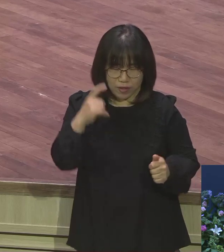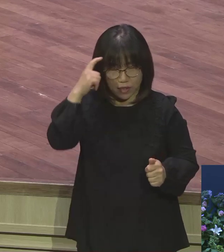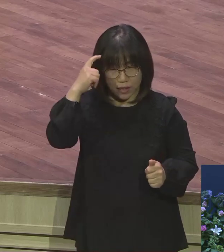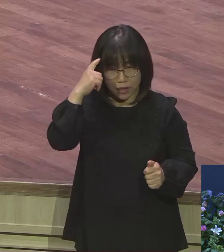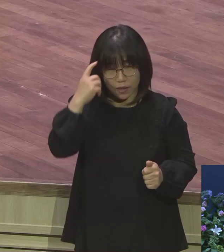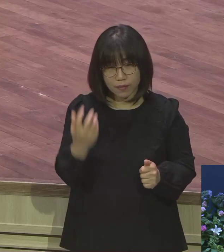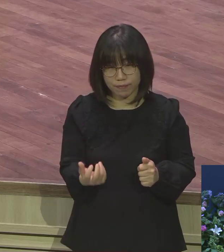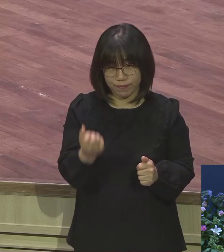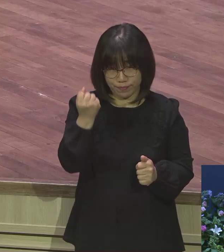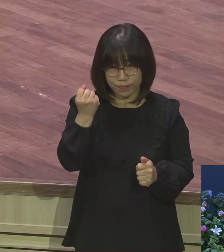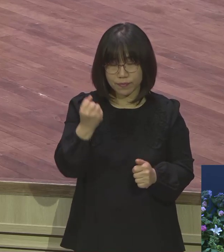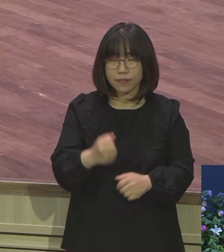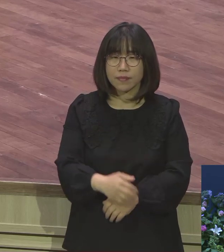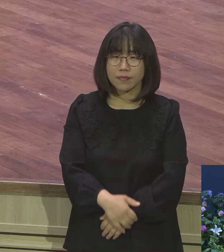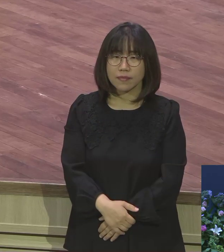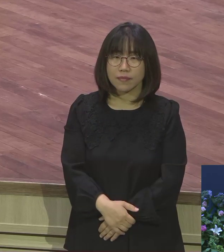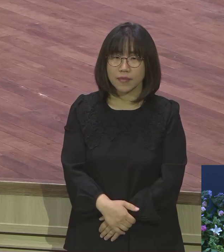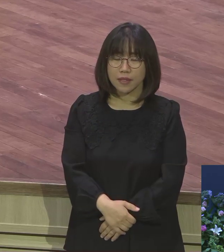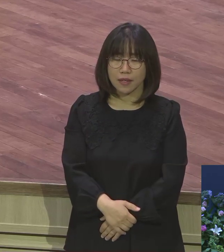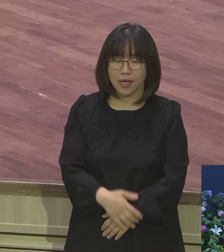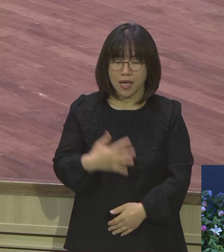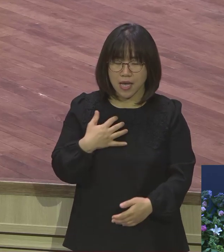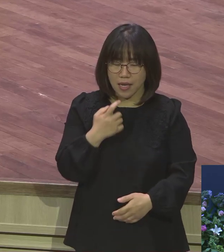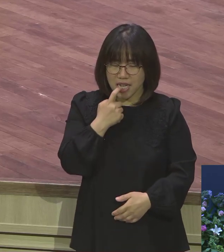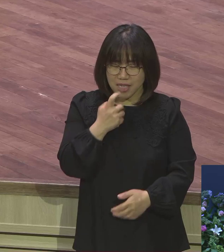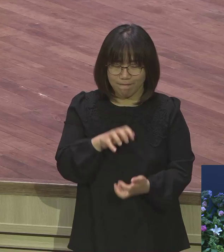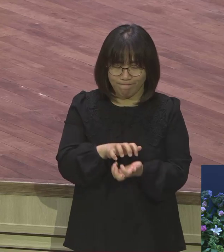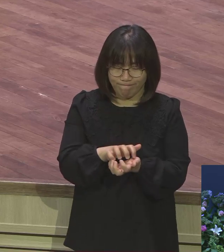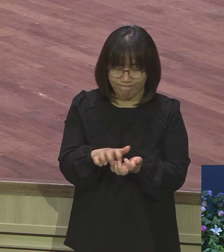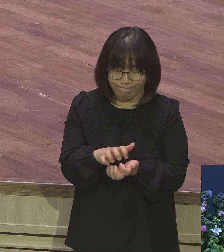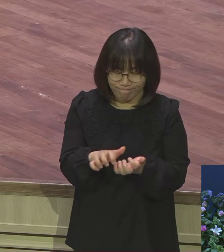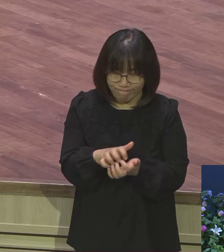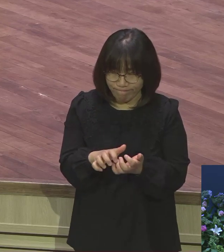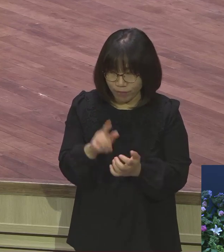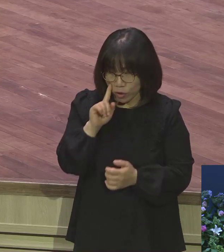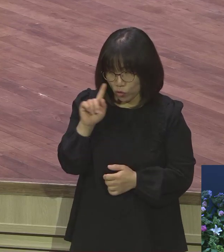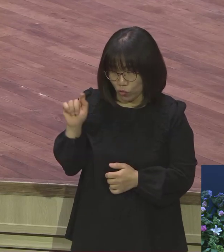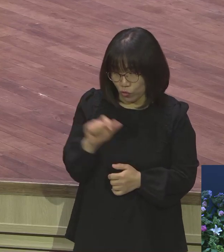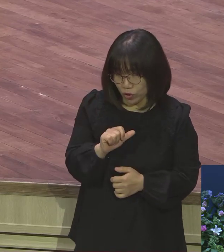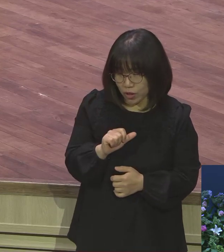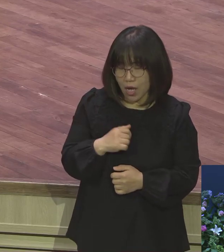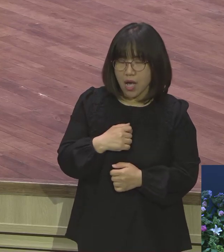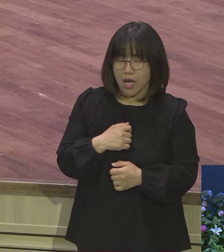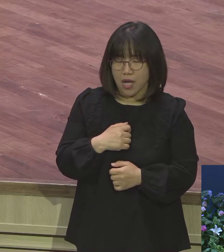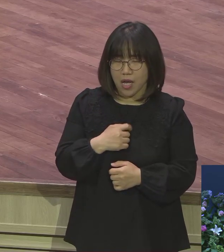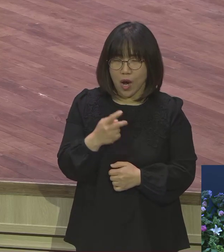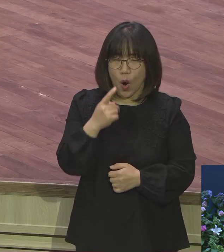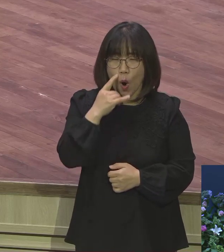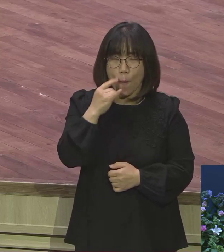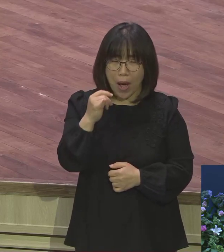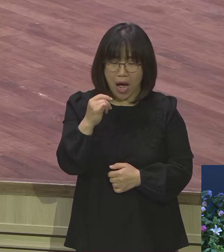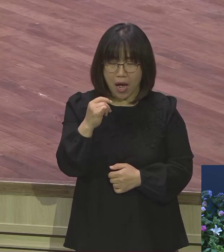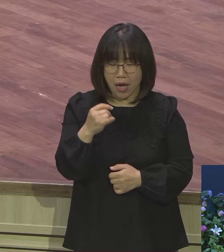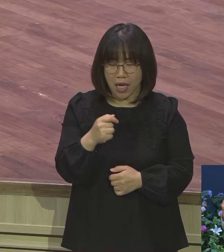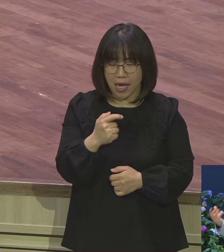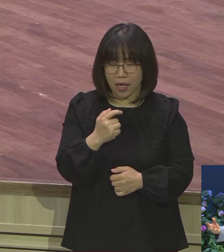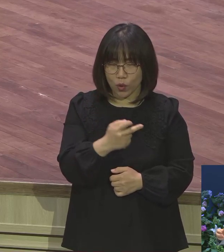난리가 난거요. 이걸 눈치챈 어머니 리브가가 야곱을 삼촌 자기